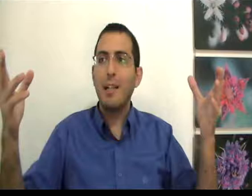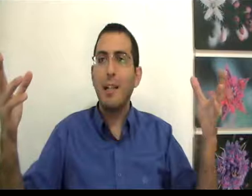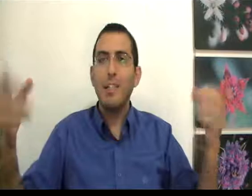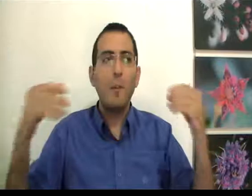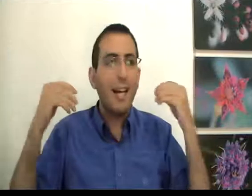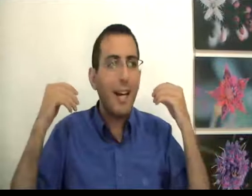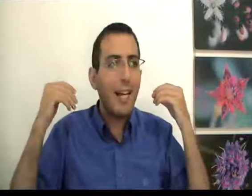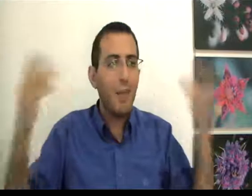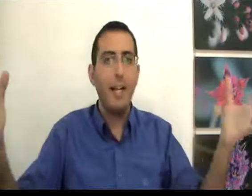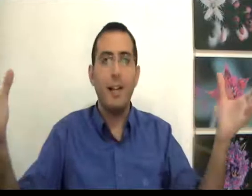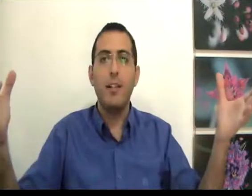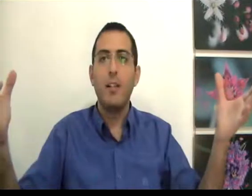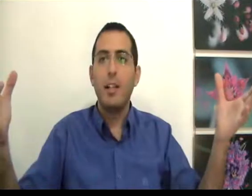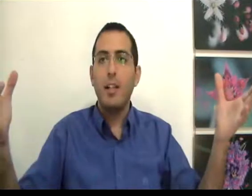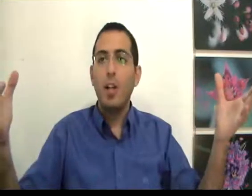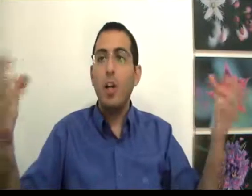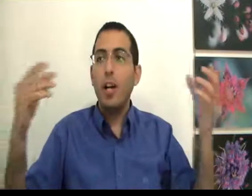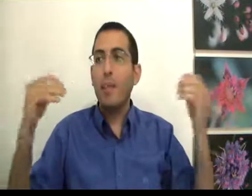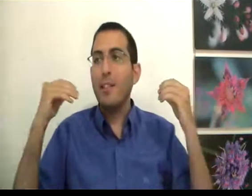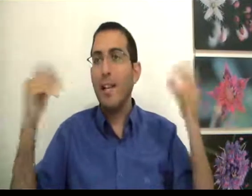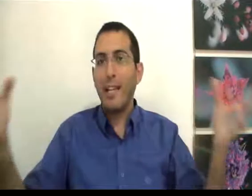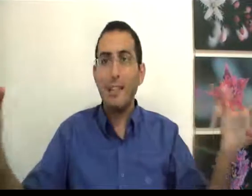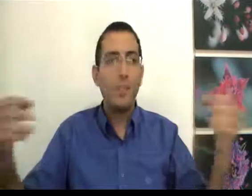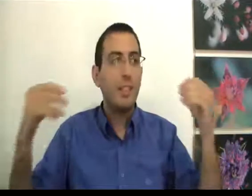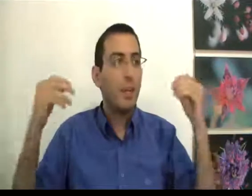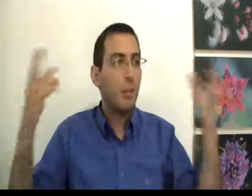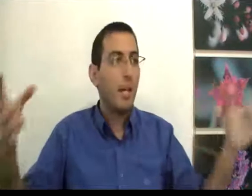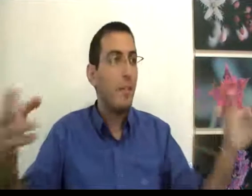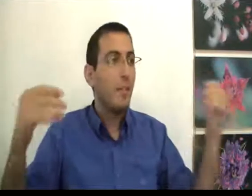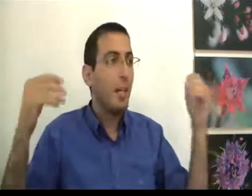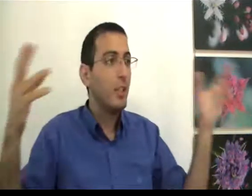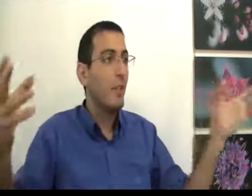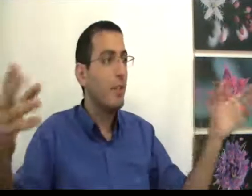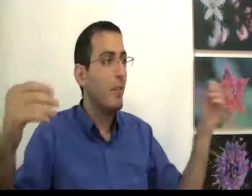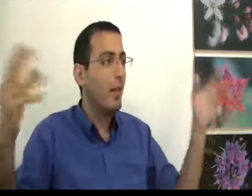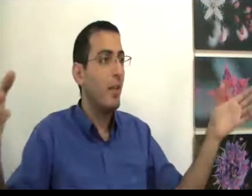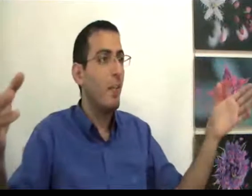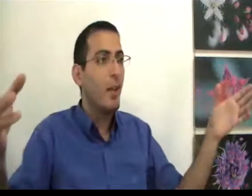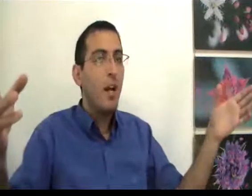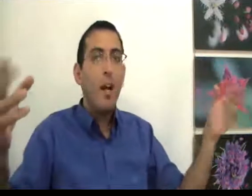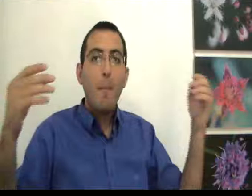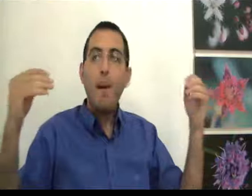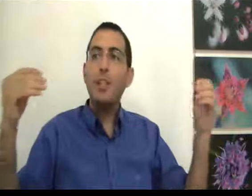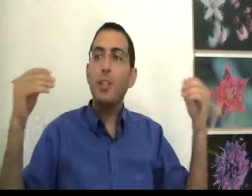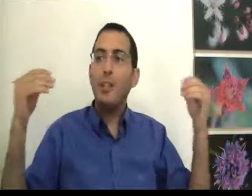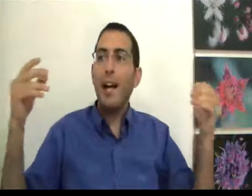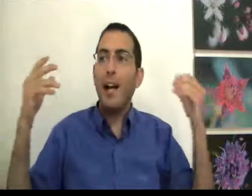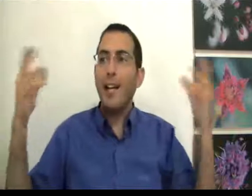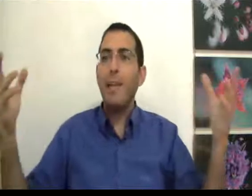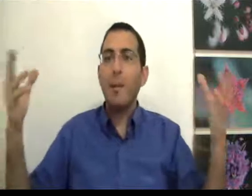גם מה שווה לך החיים בכלל לא רק מה שווה הכסף מה שווה המשפחה, מה שווה האנשים, מה שווה החברים מה שווה החיים אם